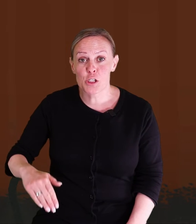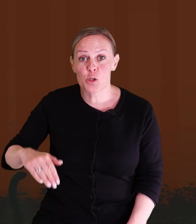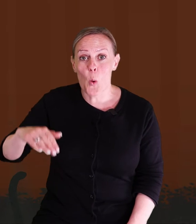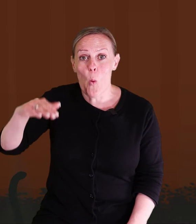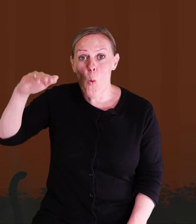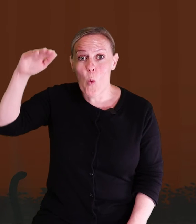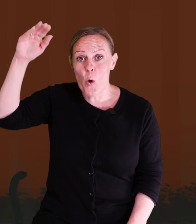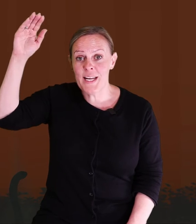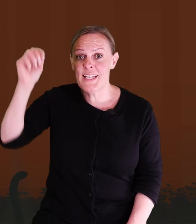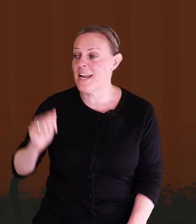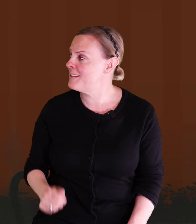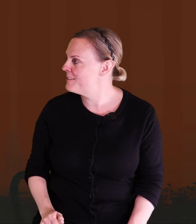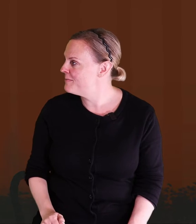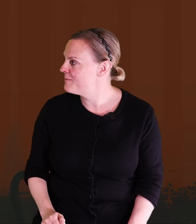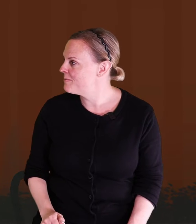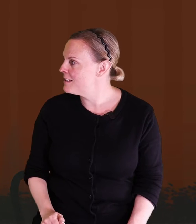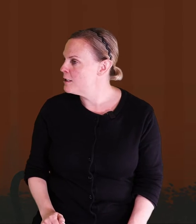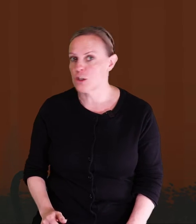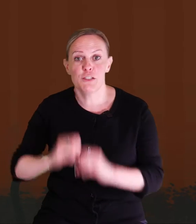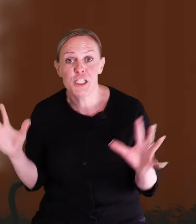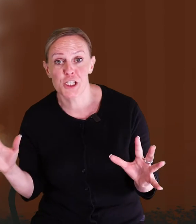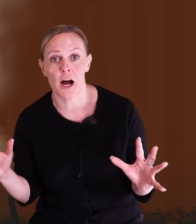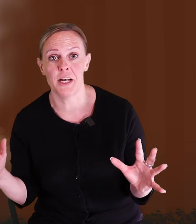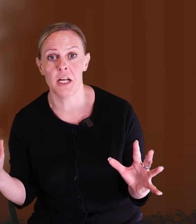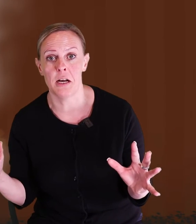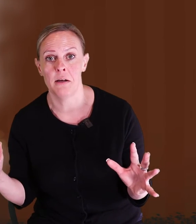stor igen. Så ses jag det till.